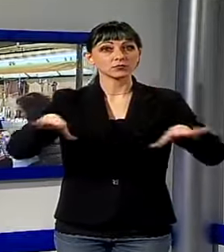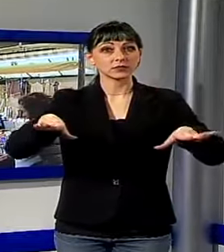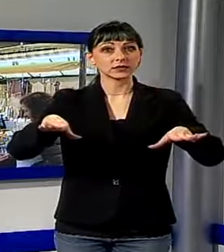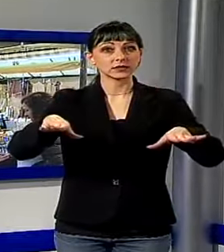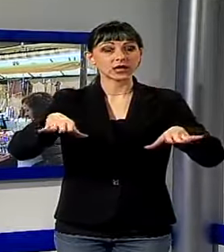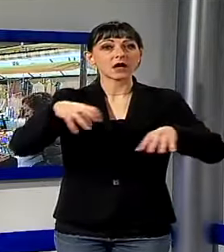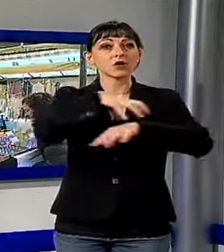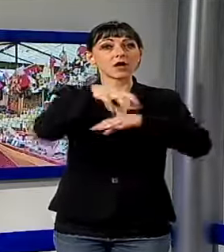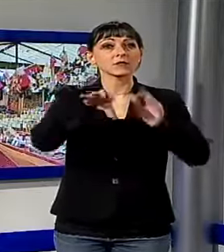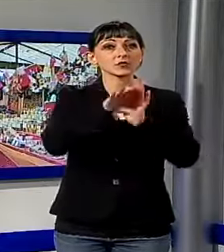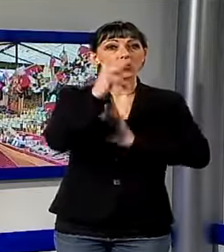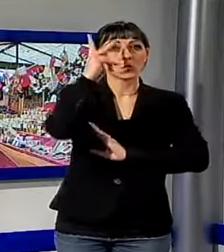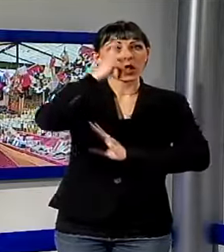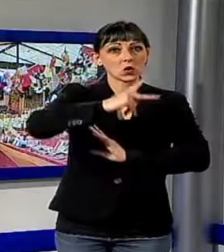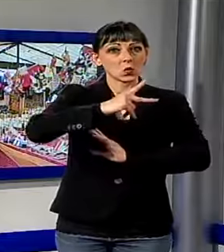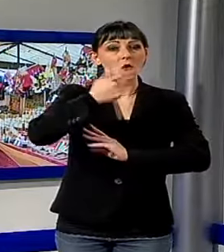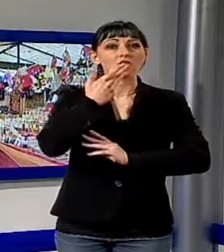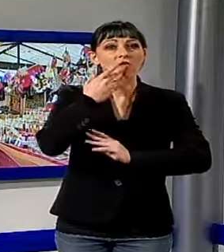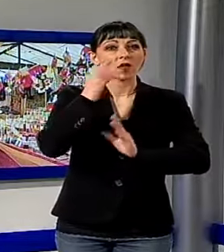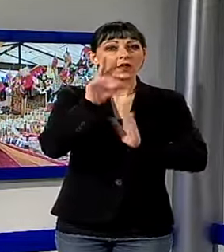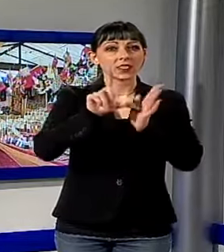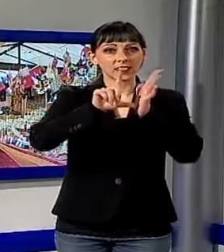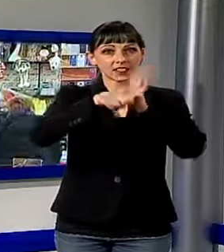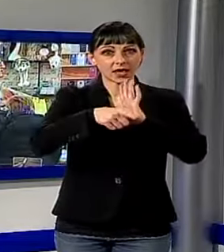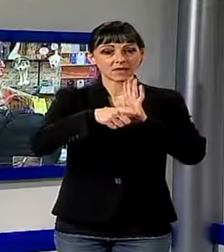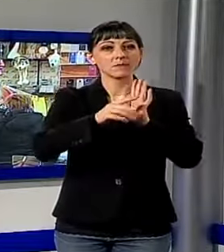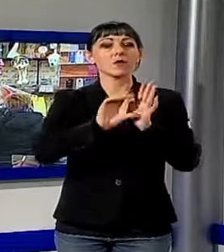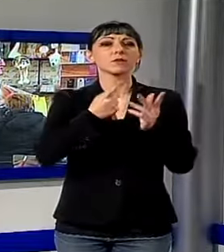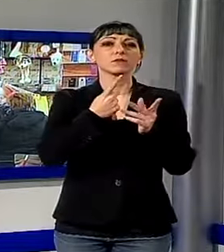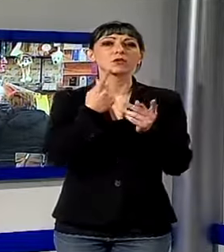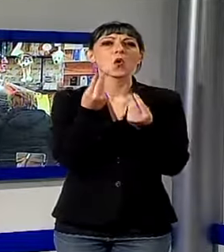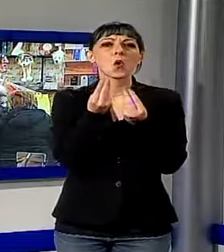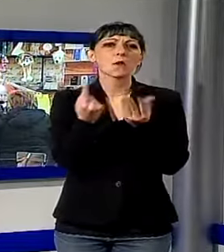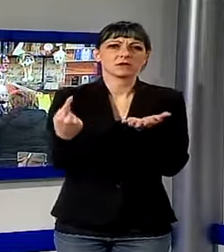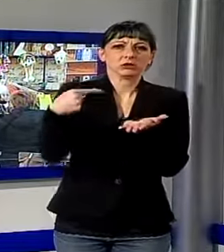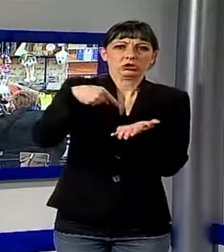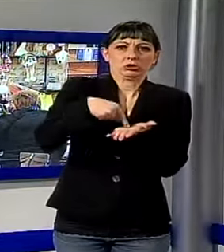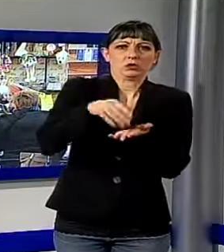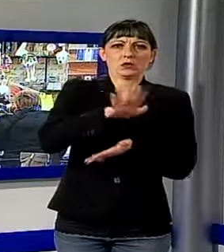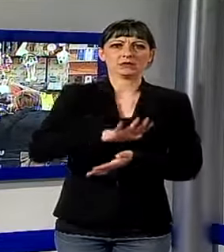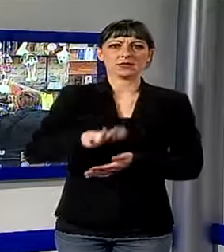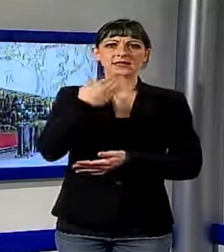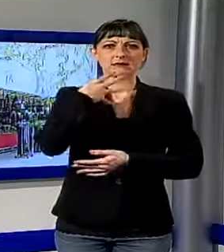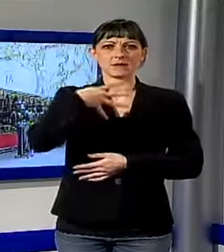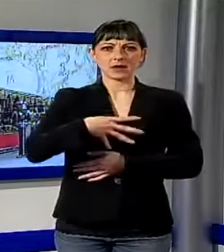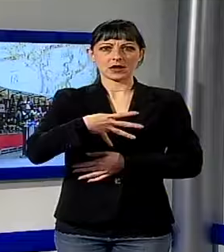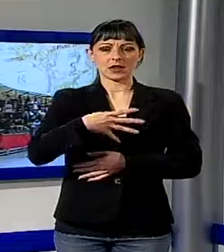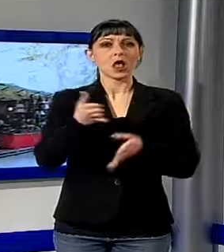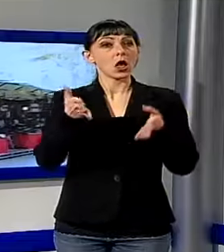comunale di Lucca per definire tempi e modalità di ritorno in piazza San Michele è giunto il momento di ritornare nella sede